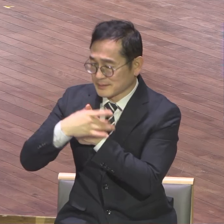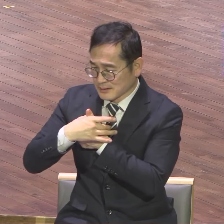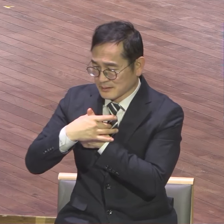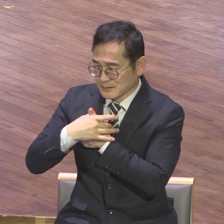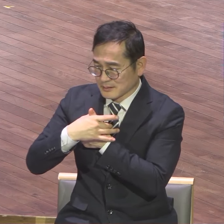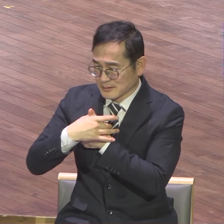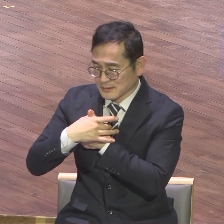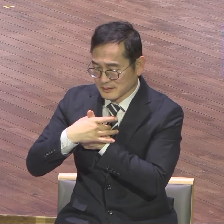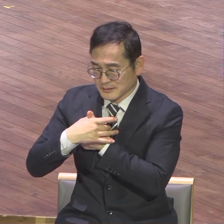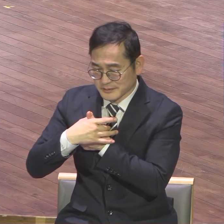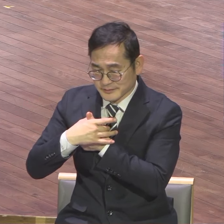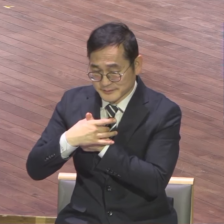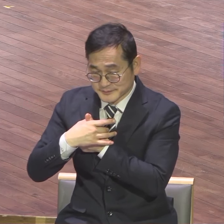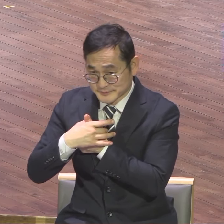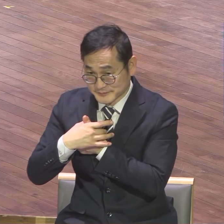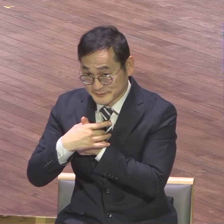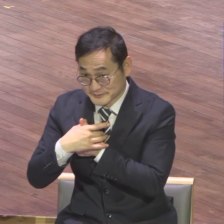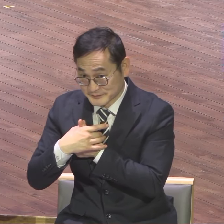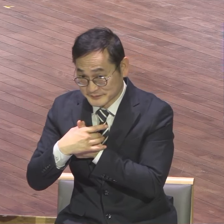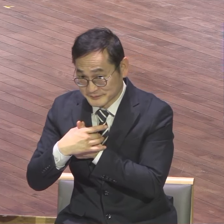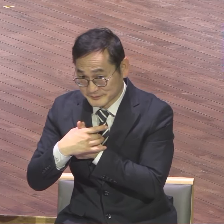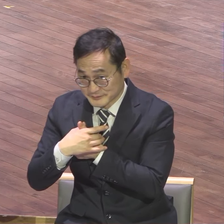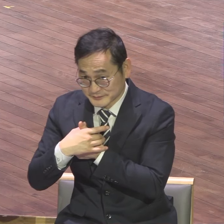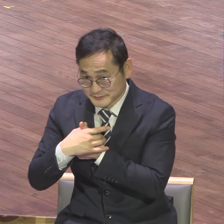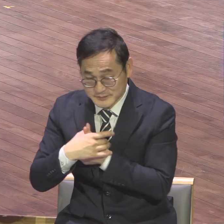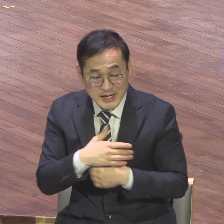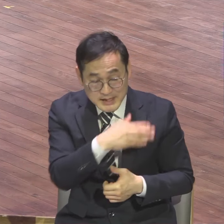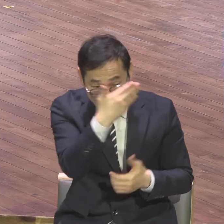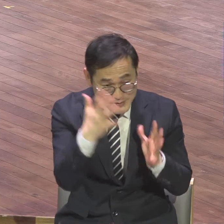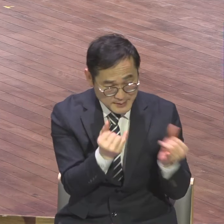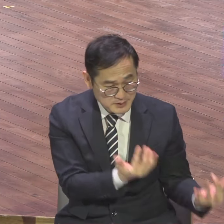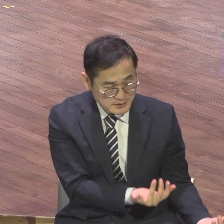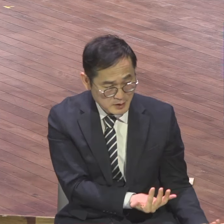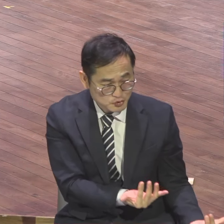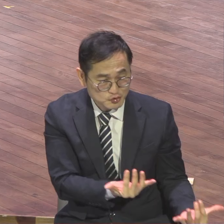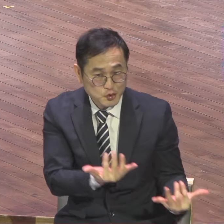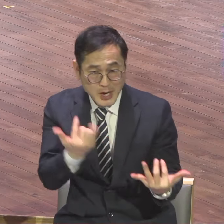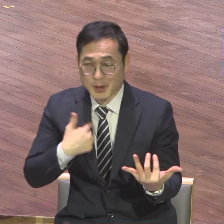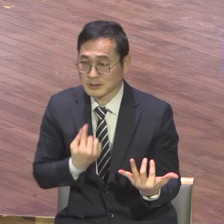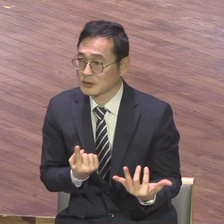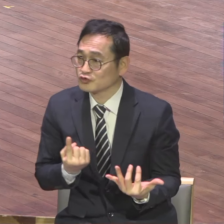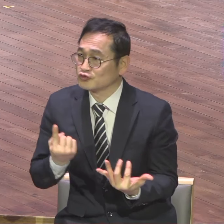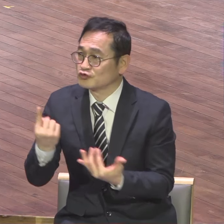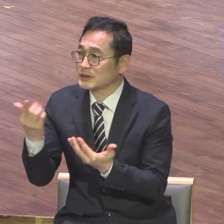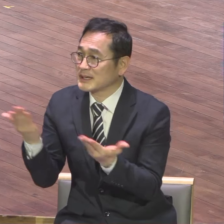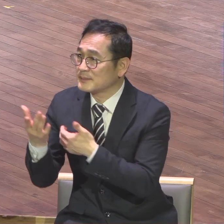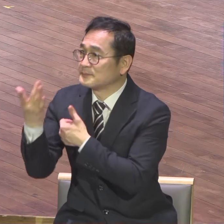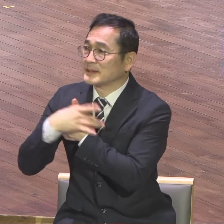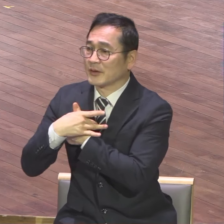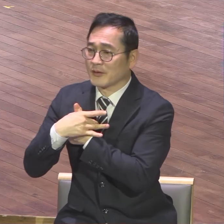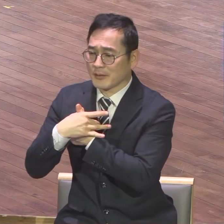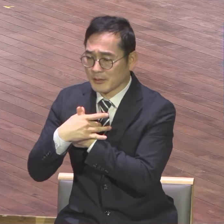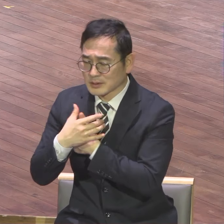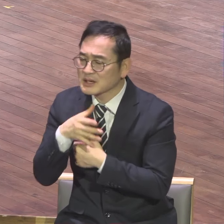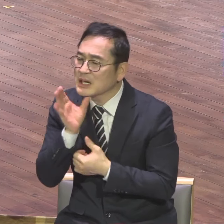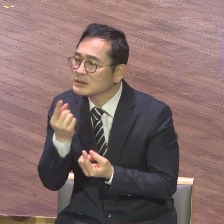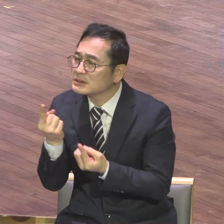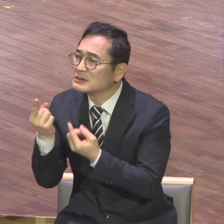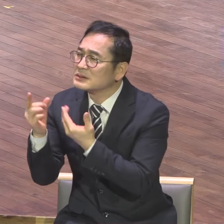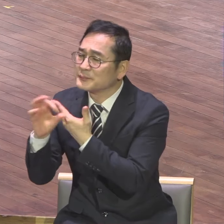젊은 사람들이 많이 올라오니까 없지요 없으나 내게 준 직분 교사를 하든지 성가대를 하든지 교회에서